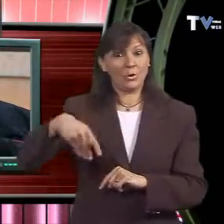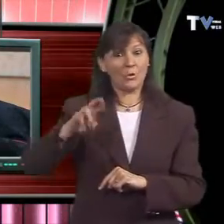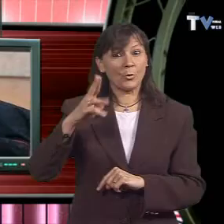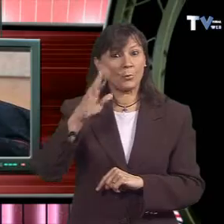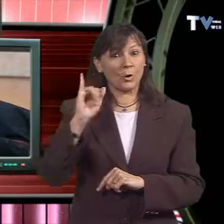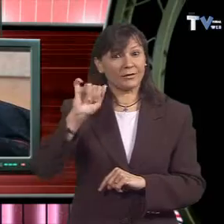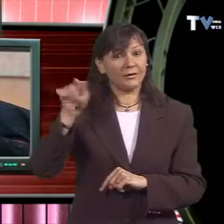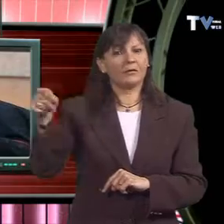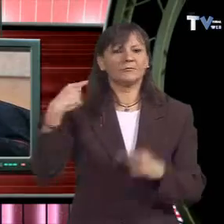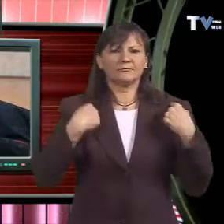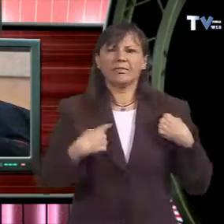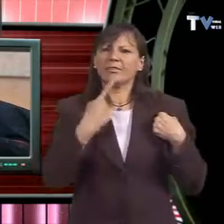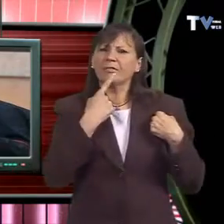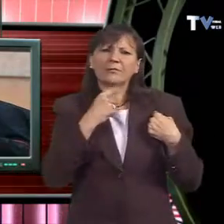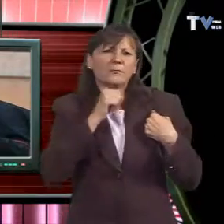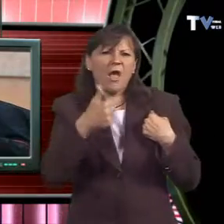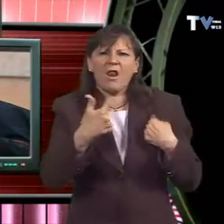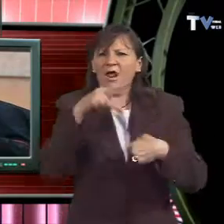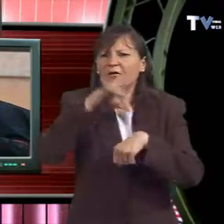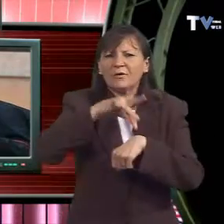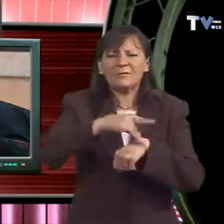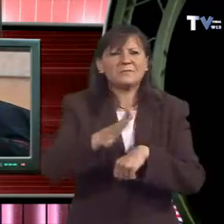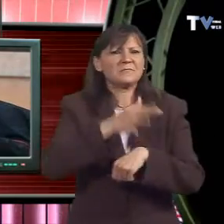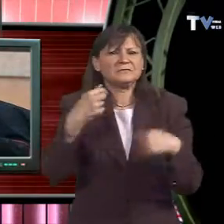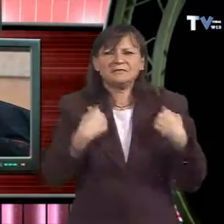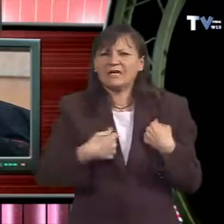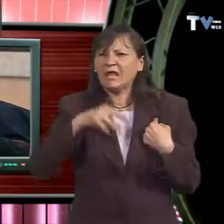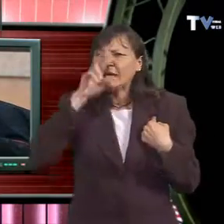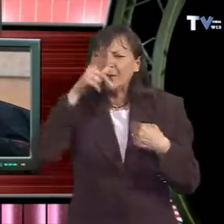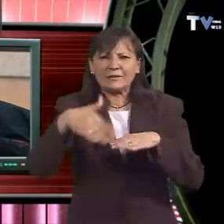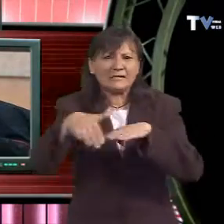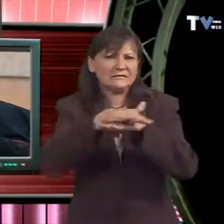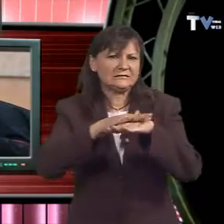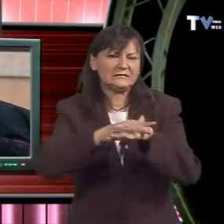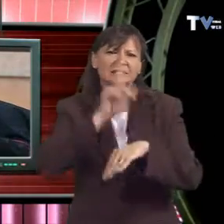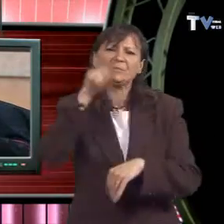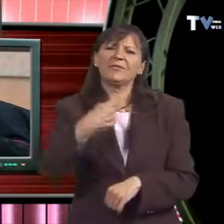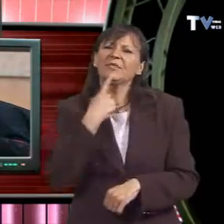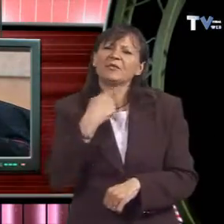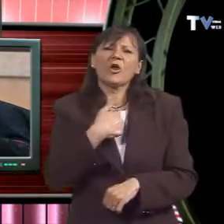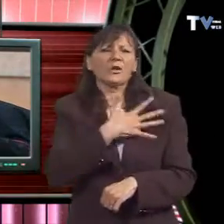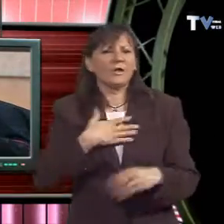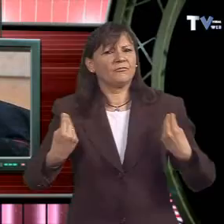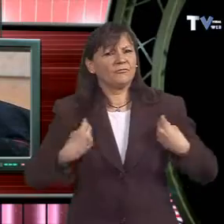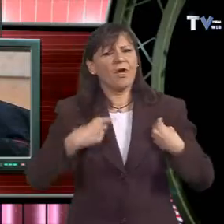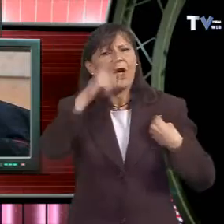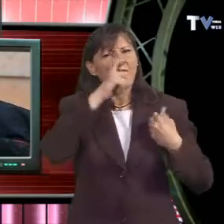ser castigat, el pare Murphy va ser traslladat de l'arcabisbe Tuliam de Cousins de